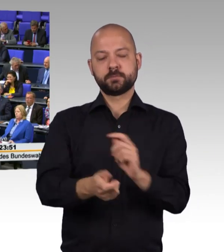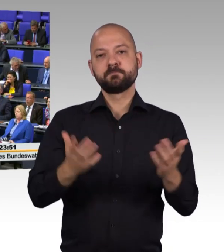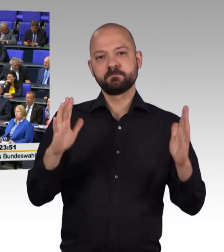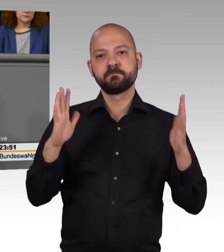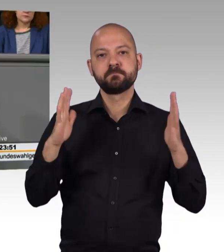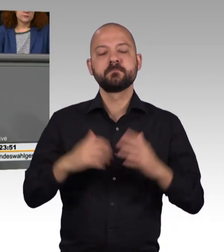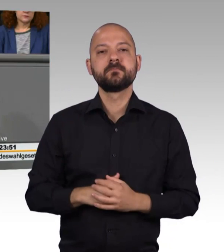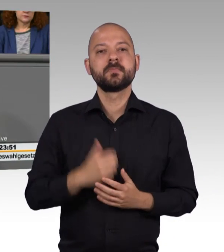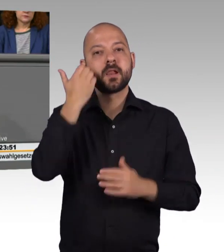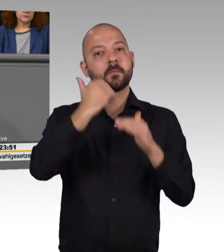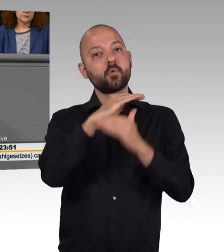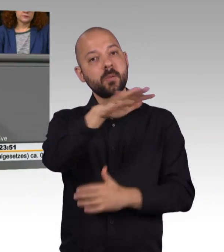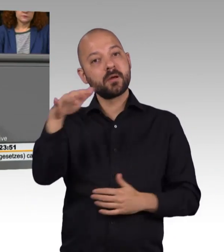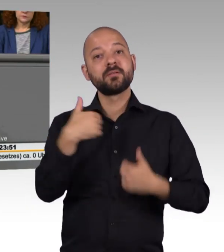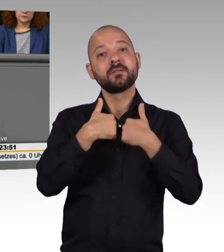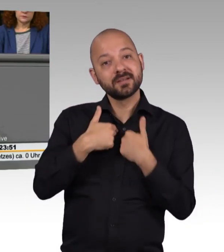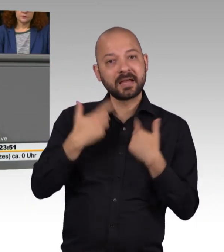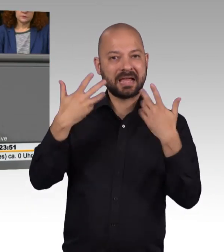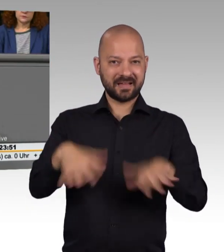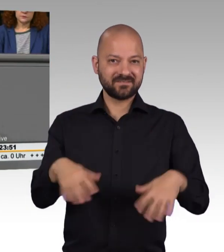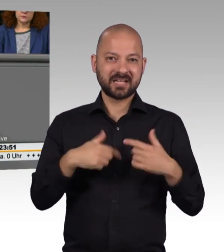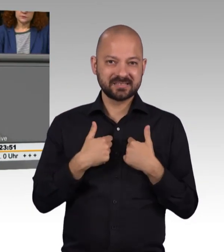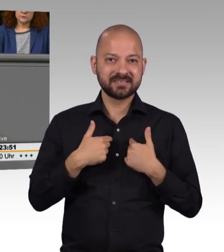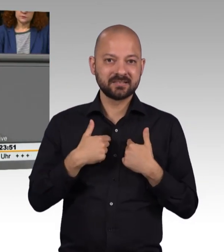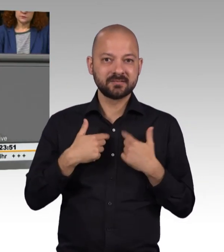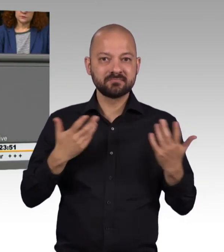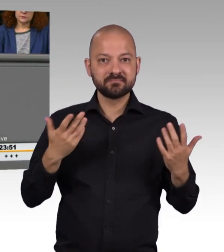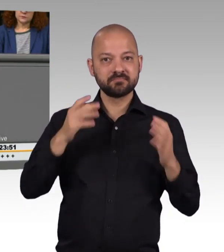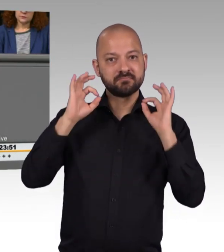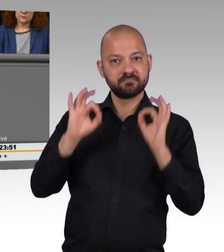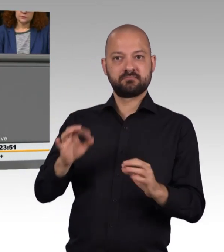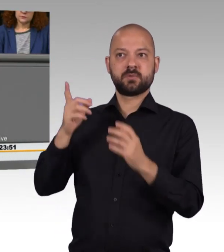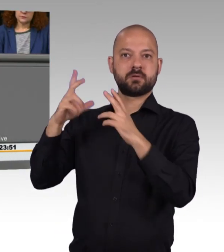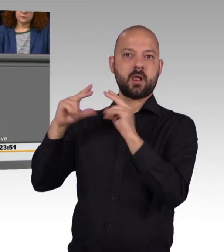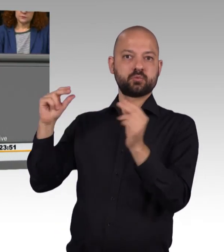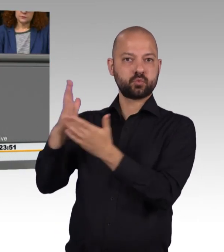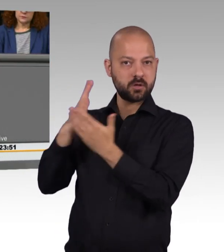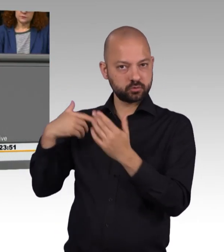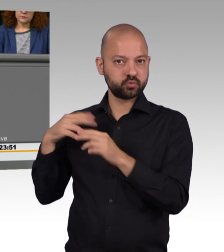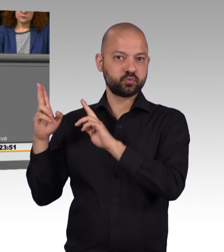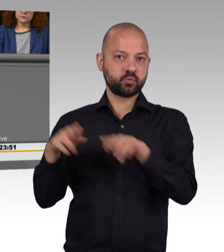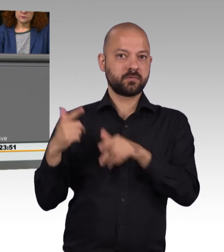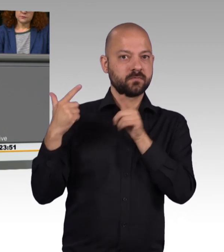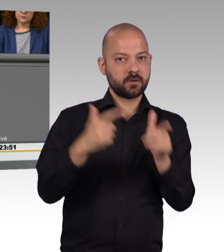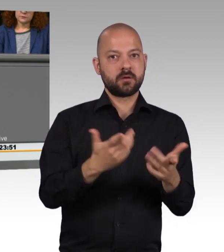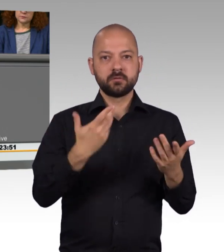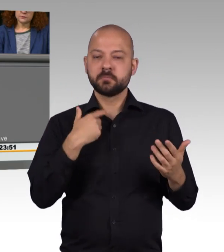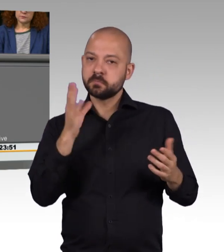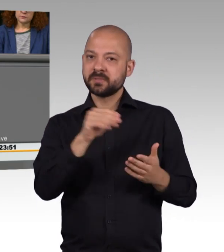Kollegen, ich hatte, nachdem wir aus Karlsruhe zurückgefahren waren, eine Begebenheit mit einem älteren Mann, 65